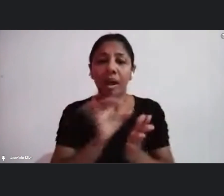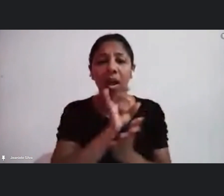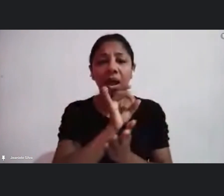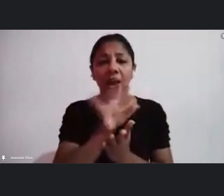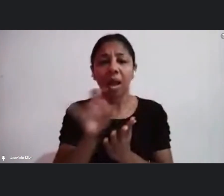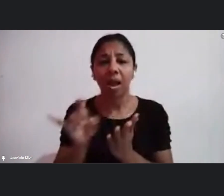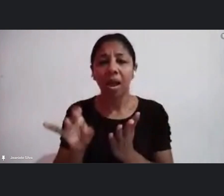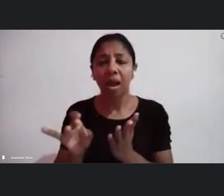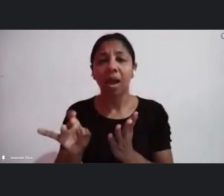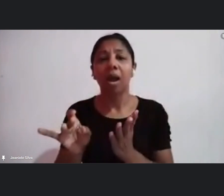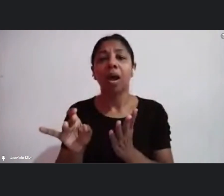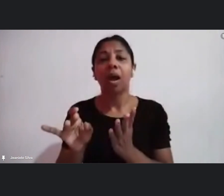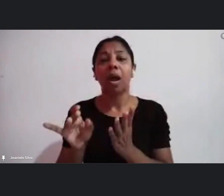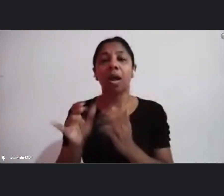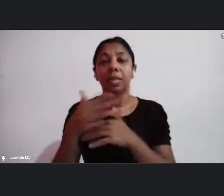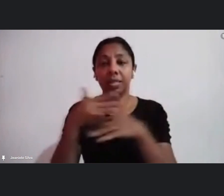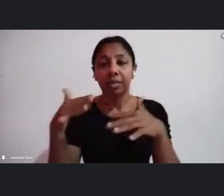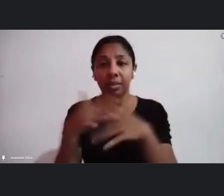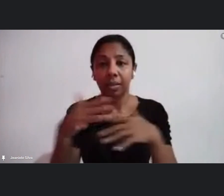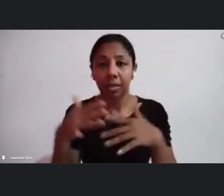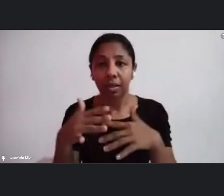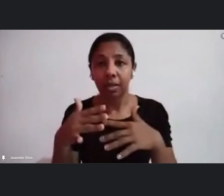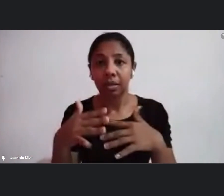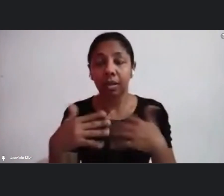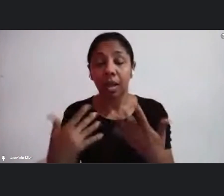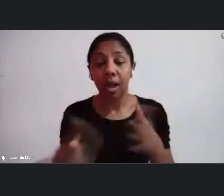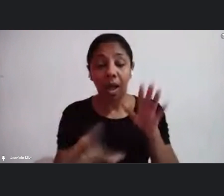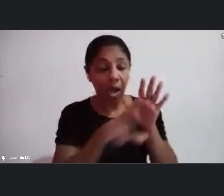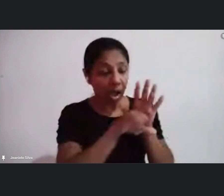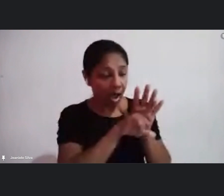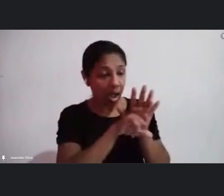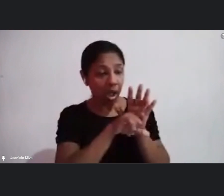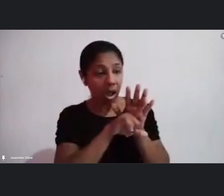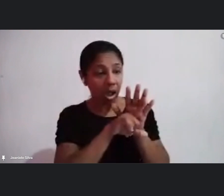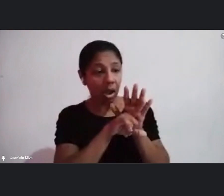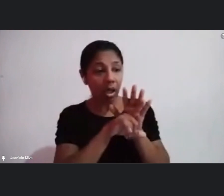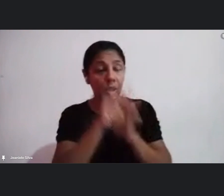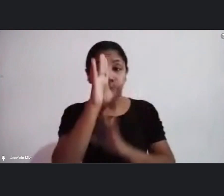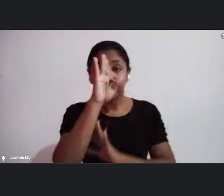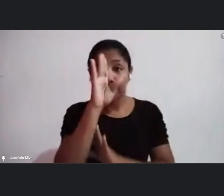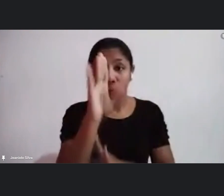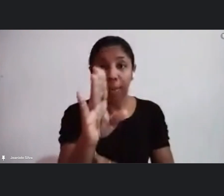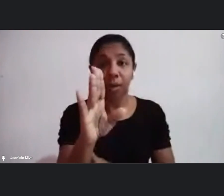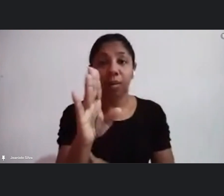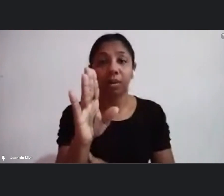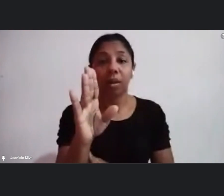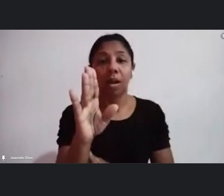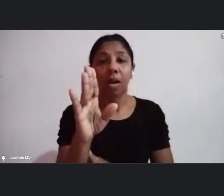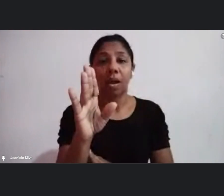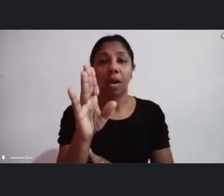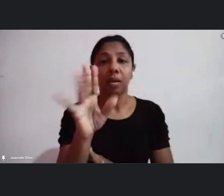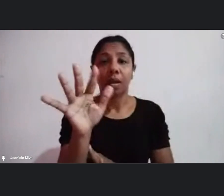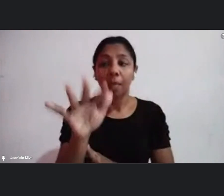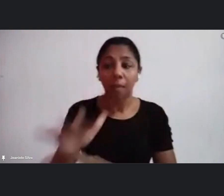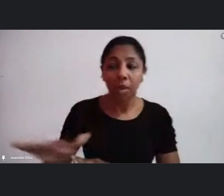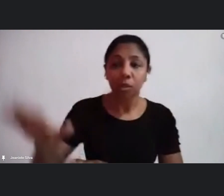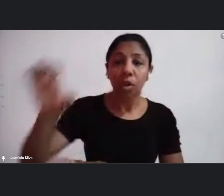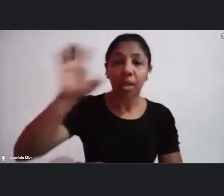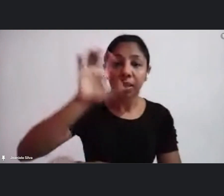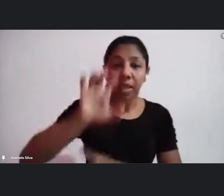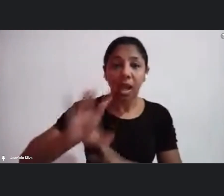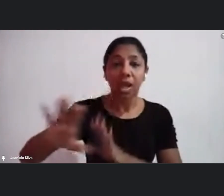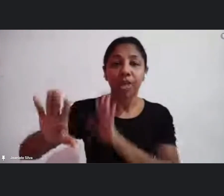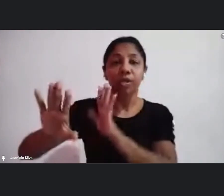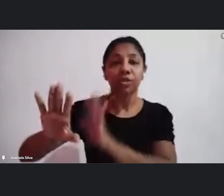de forma que a lei prevê que a prioridade é para pessoas da região mas não há exclusividade